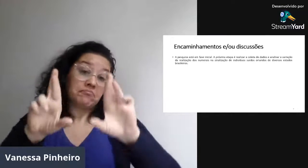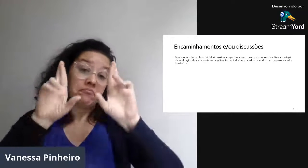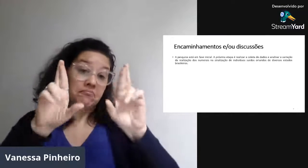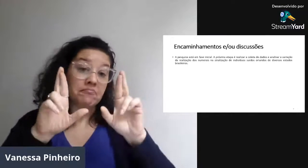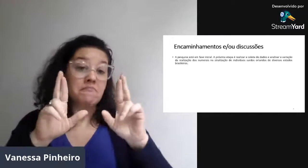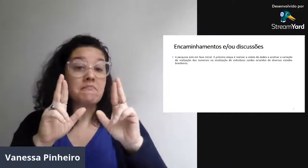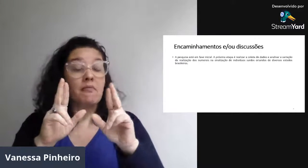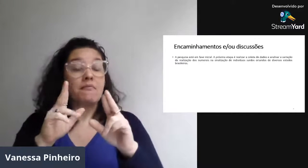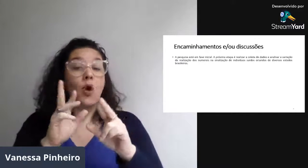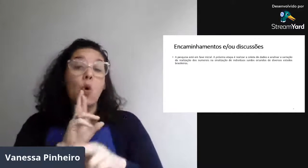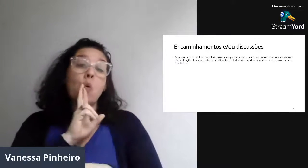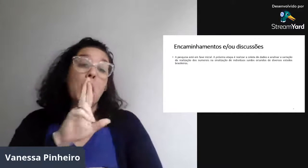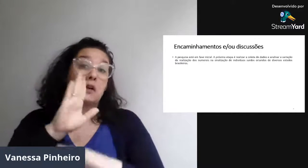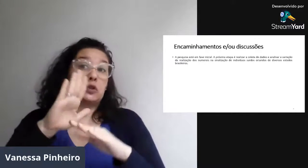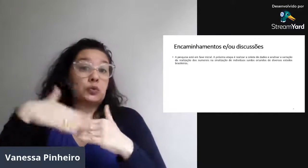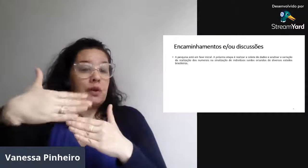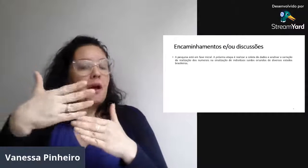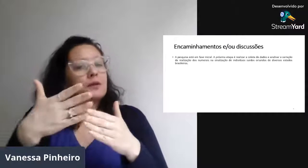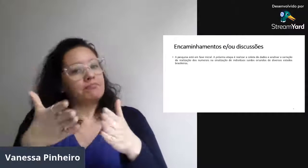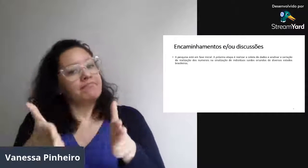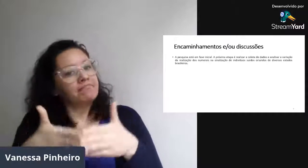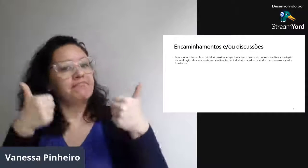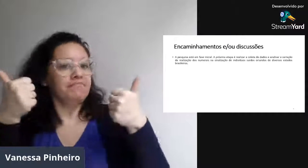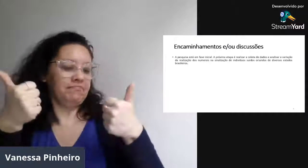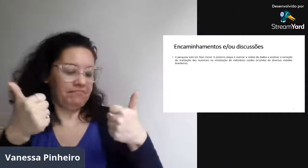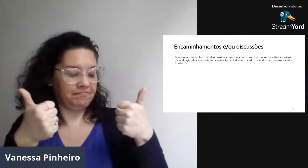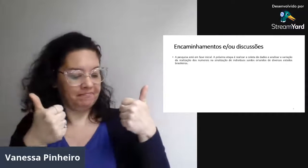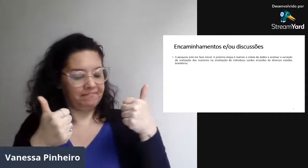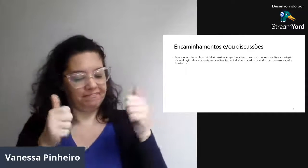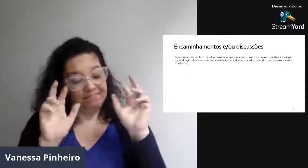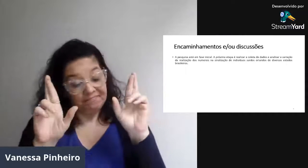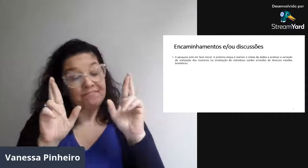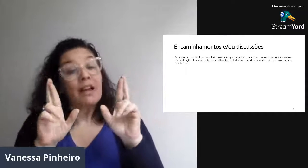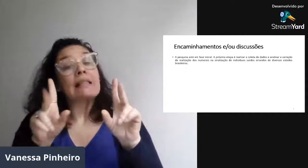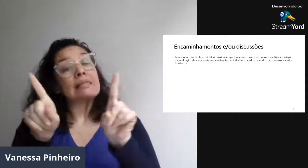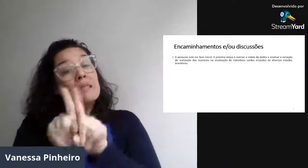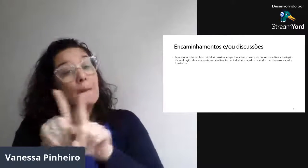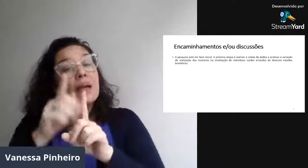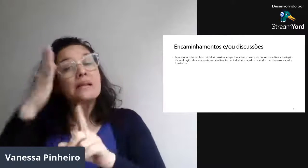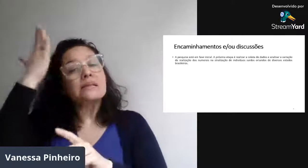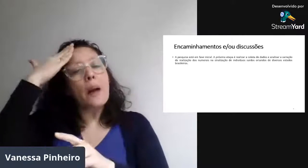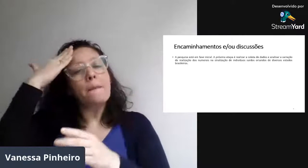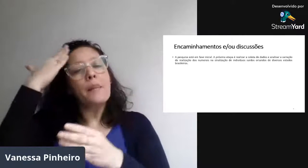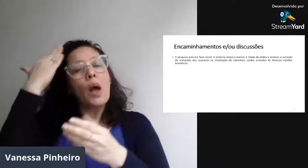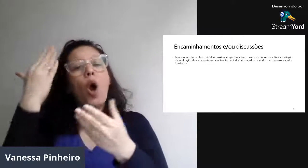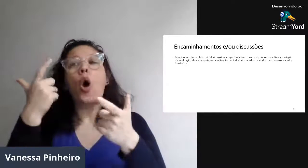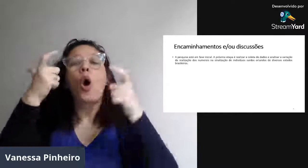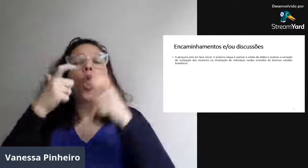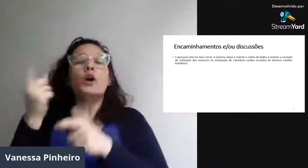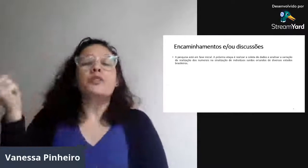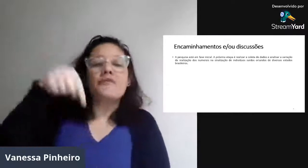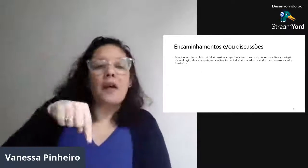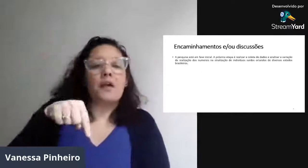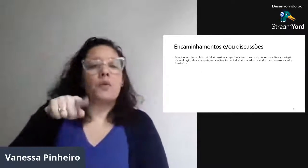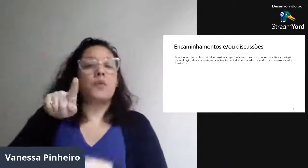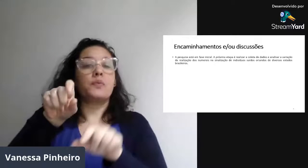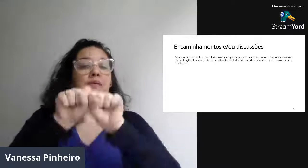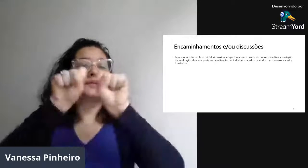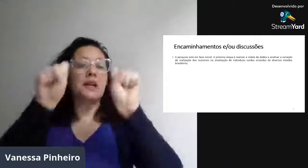no início, mas eu espero que o resultado seja bem positivo, né? E também quero saber